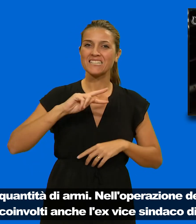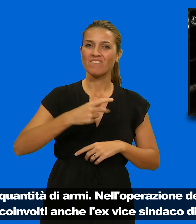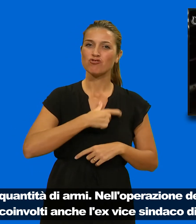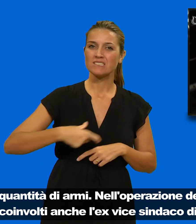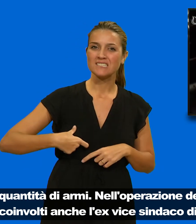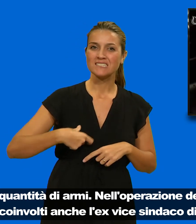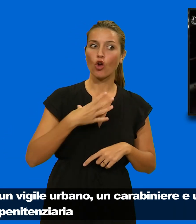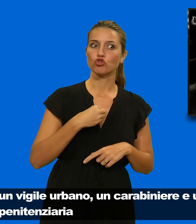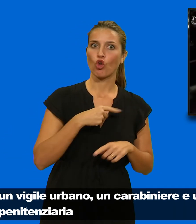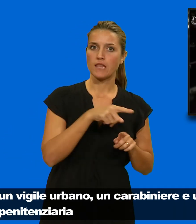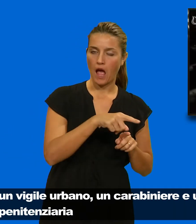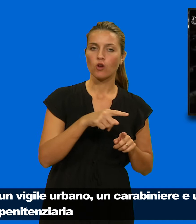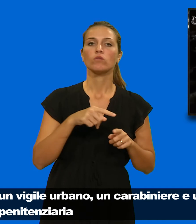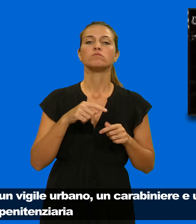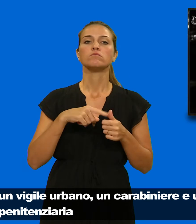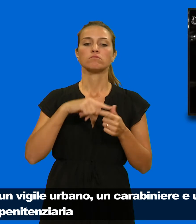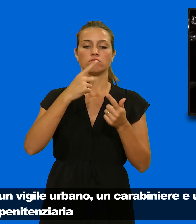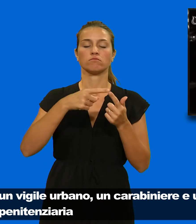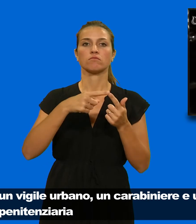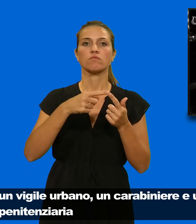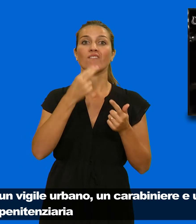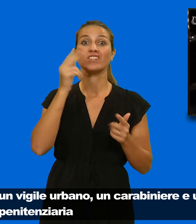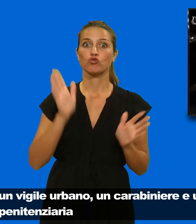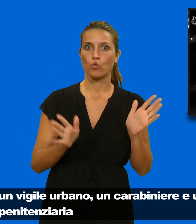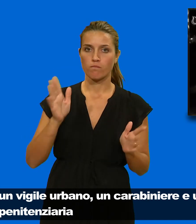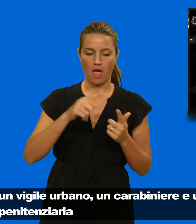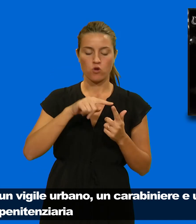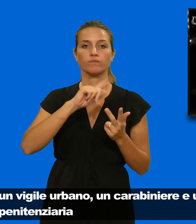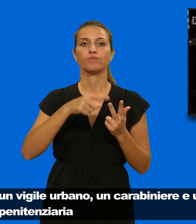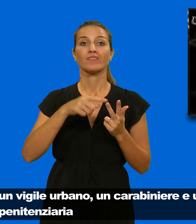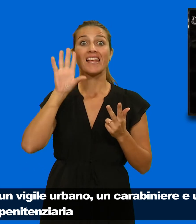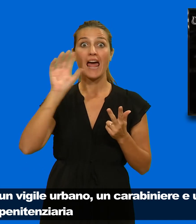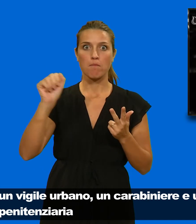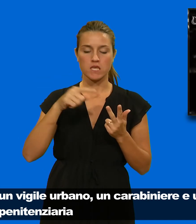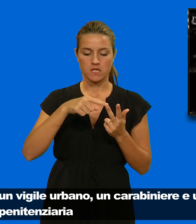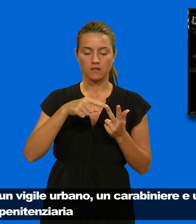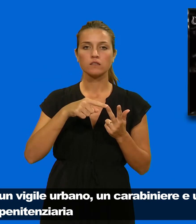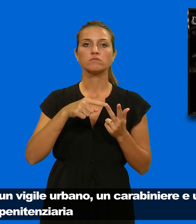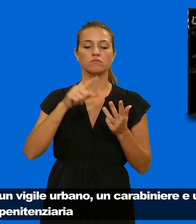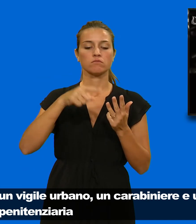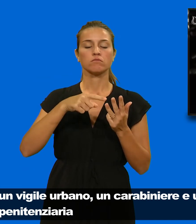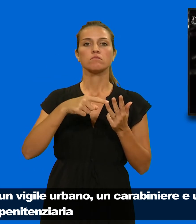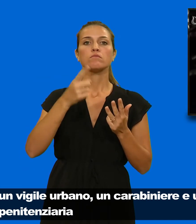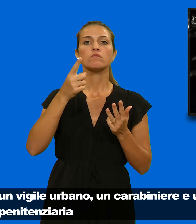-Cavur, un vigile urbano, un carabiniere e un agente di polizia